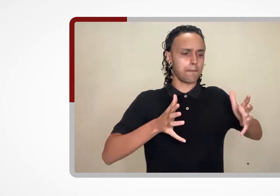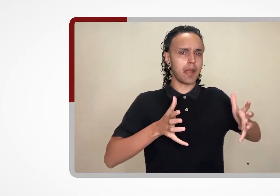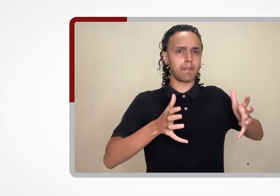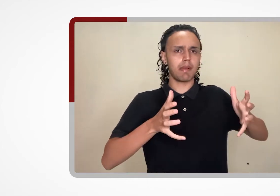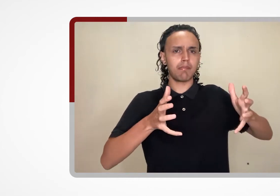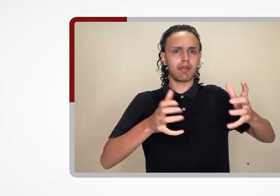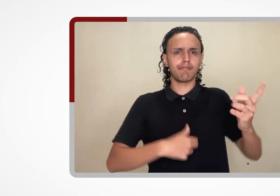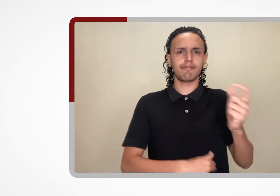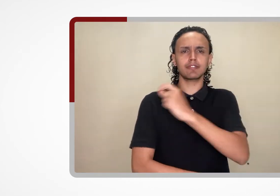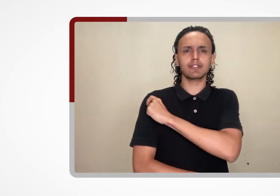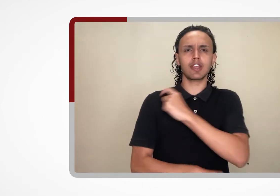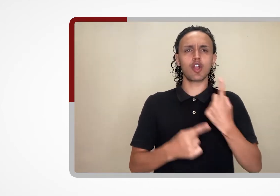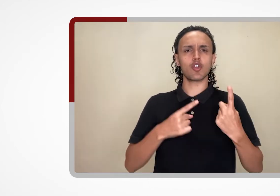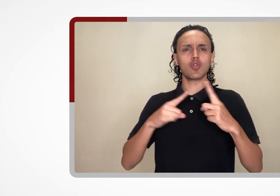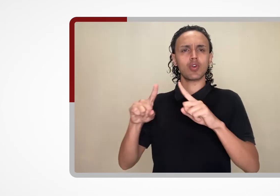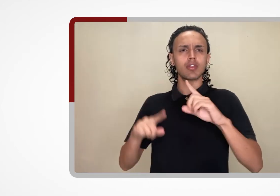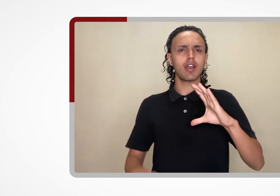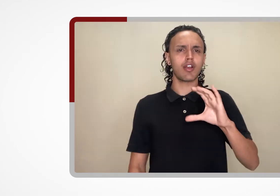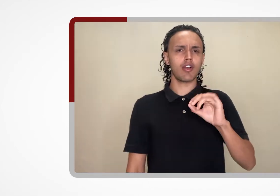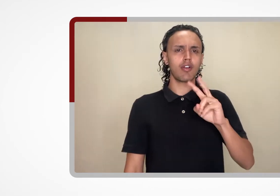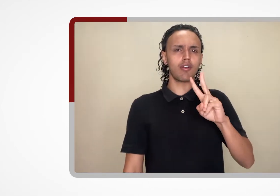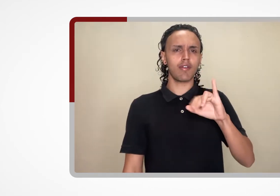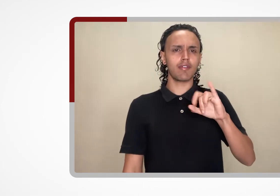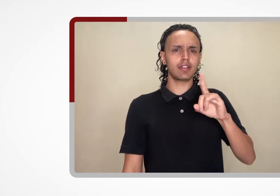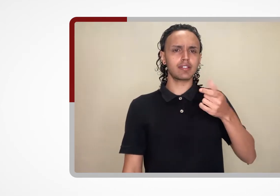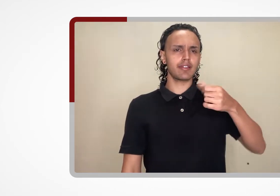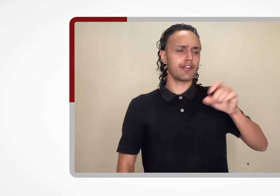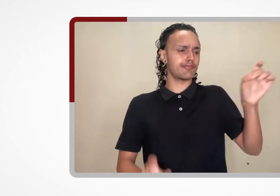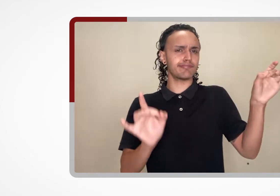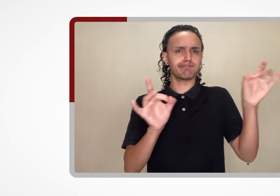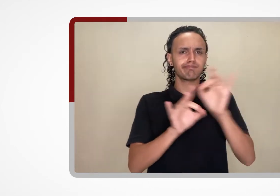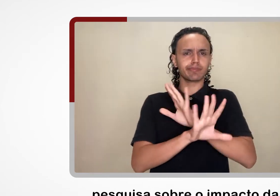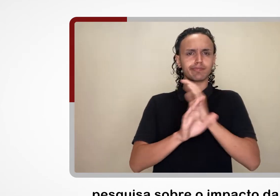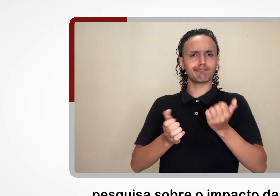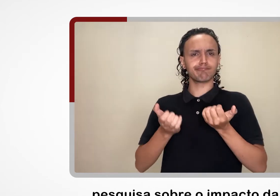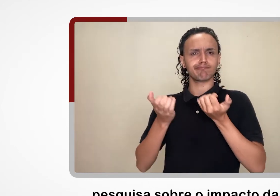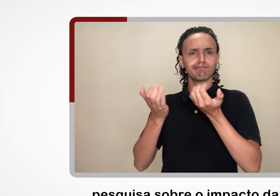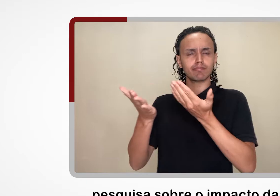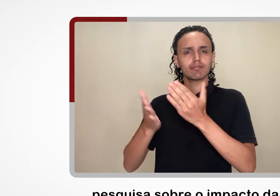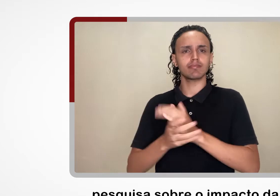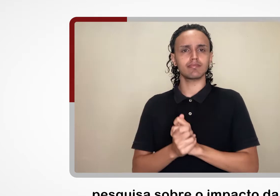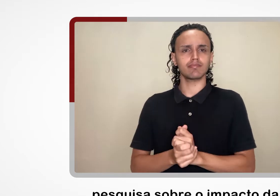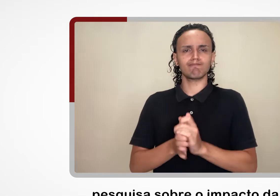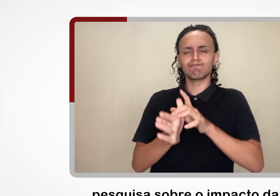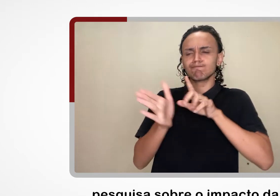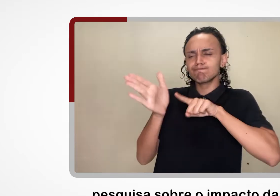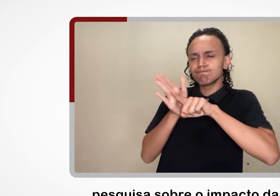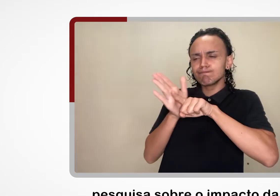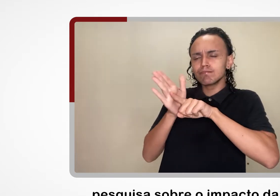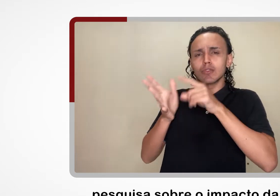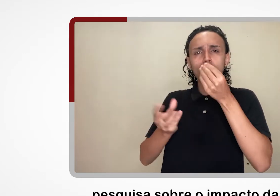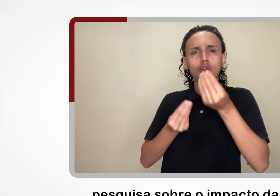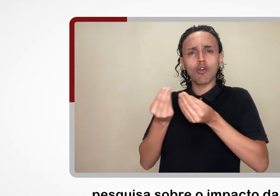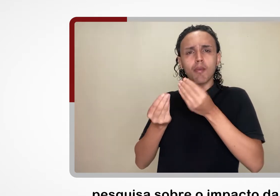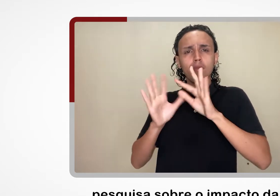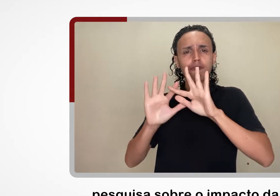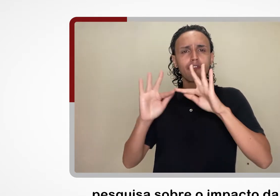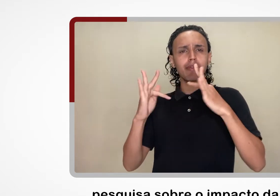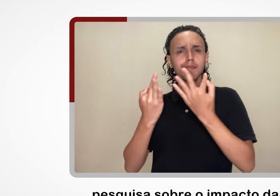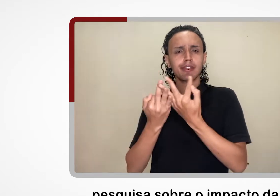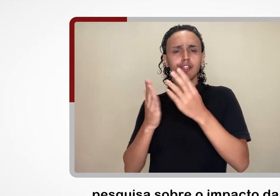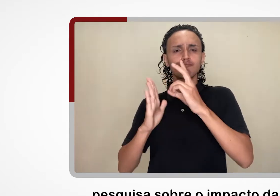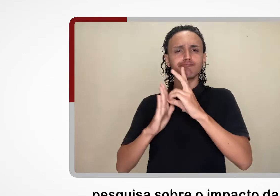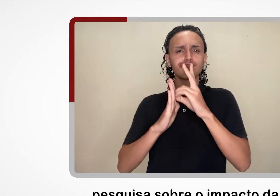Novas entregas da vacina COVID-19. Pesquisa sobre o impacto da pandemia nas